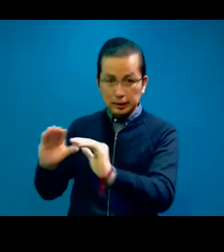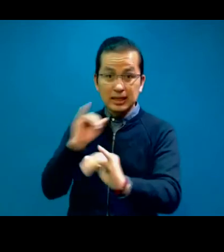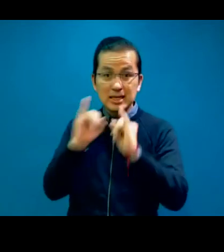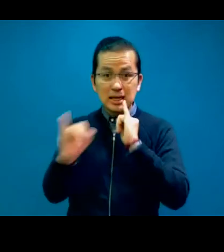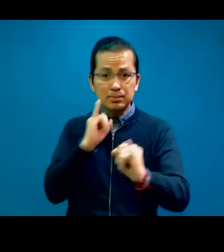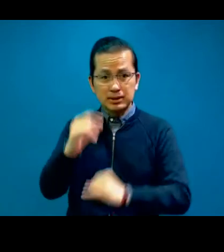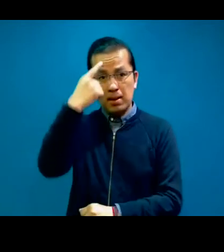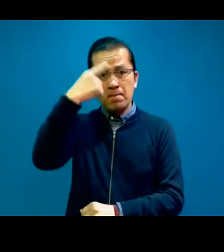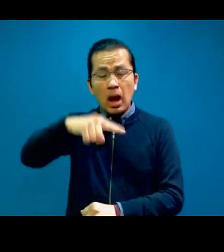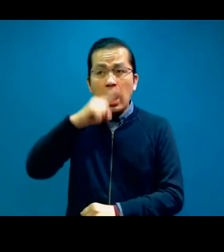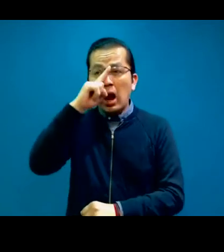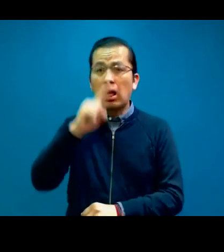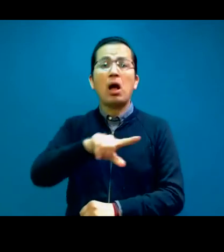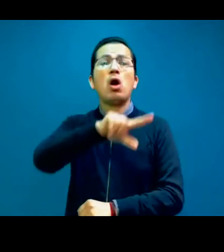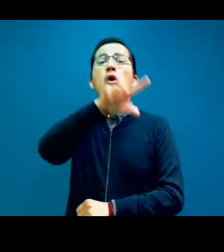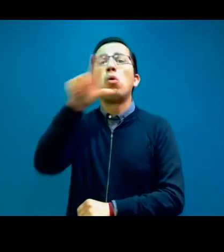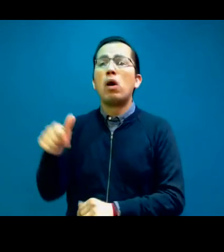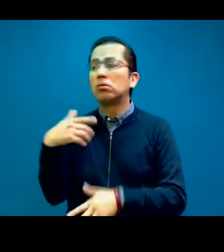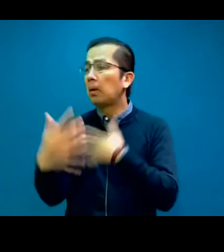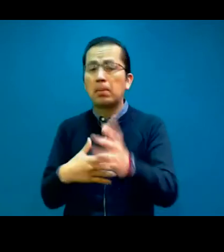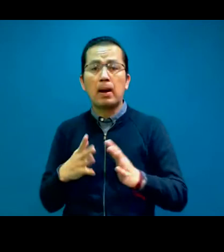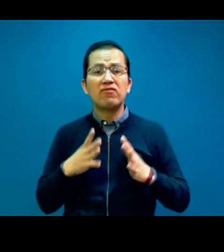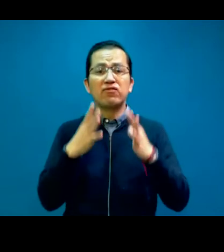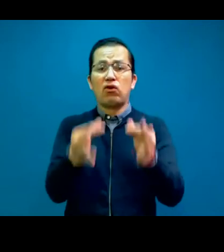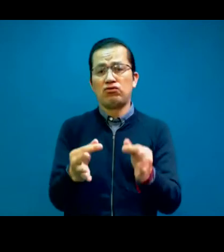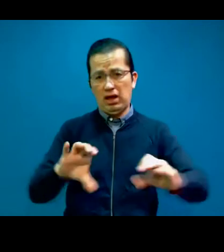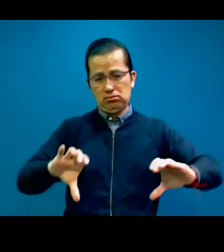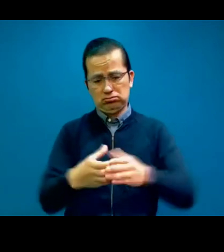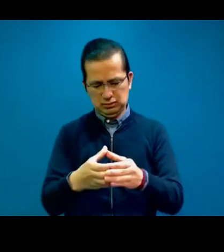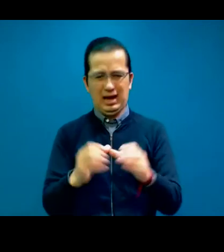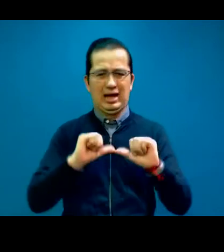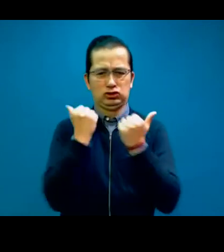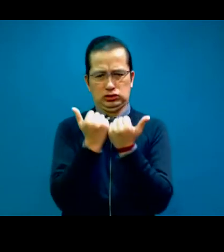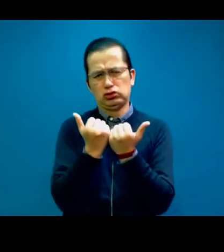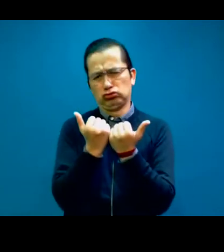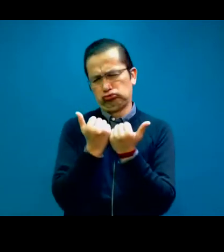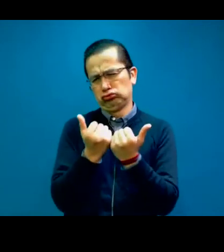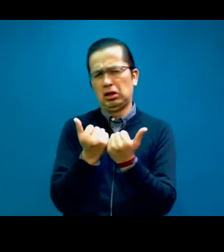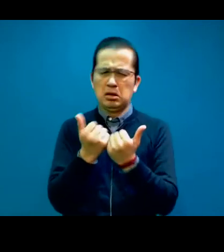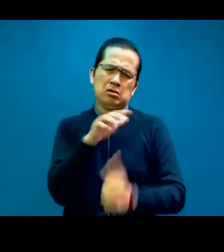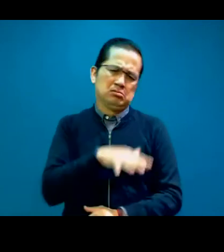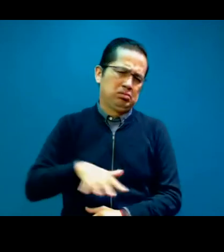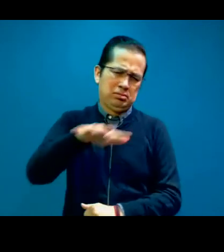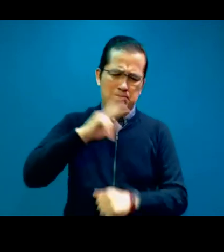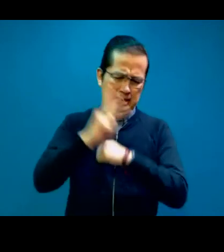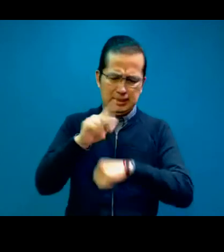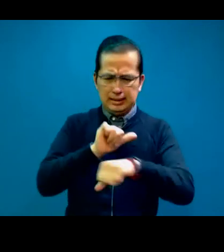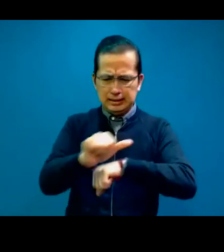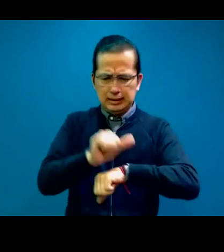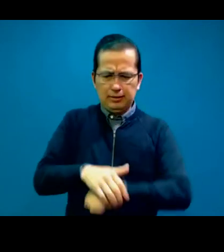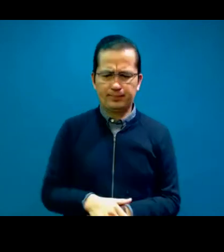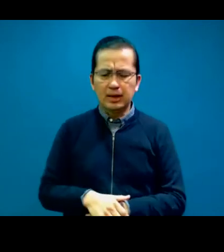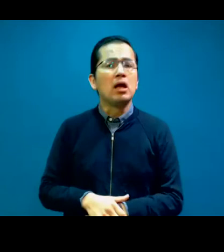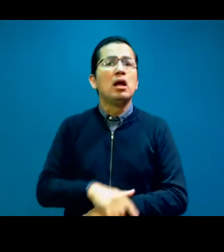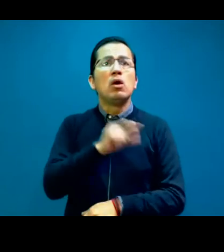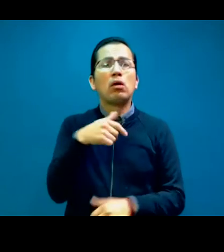colectivo de intérpretes de lengua de señas de todo el país. Y bueno, empezamos a caminar en el año 2013 junto